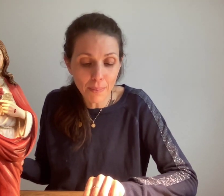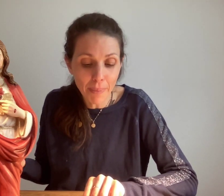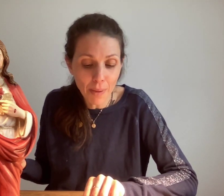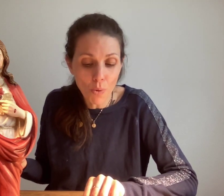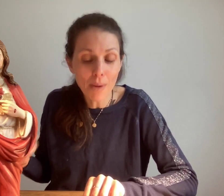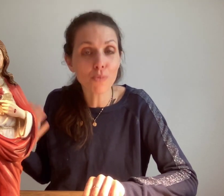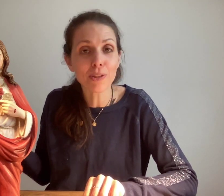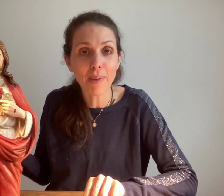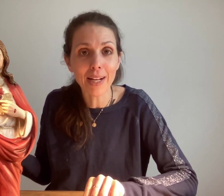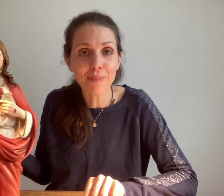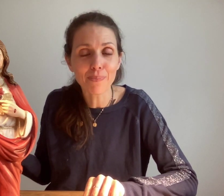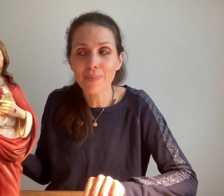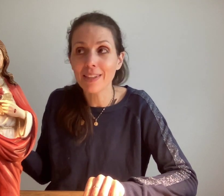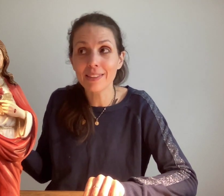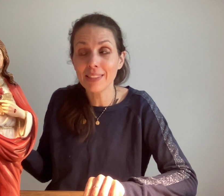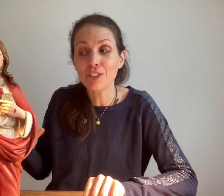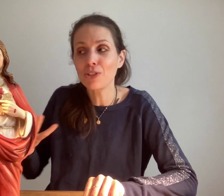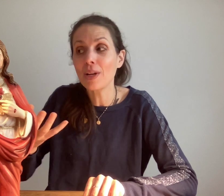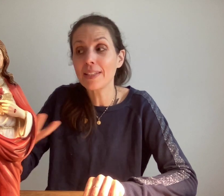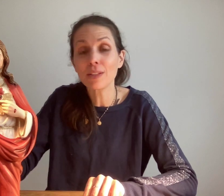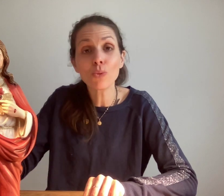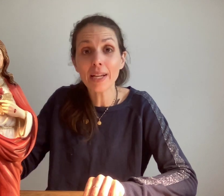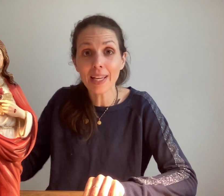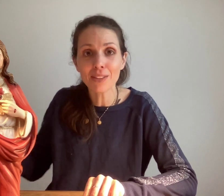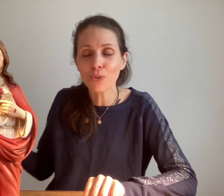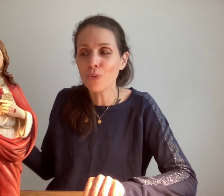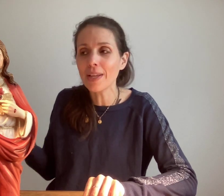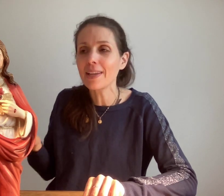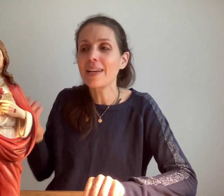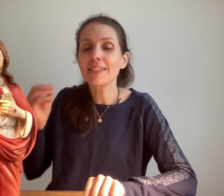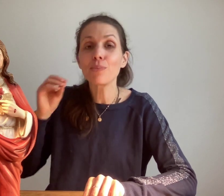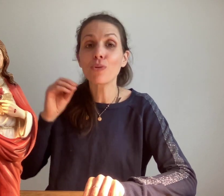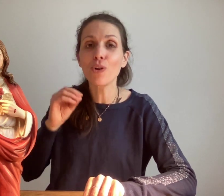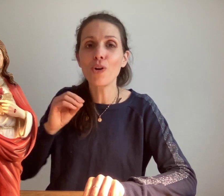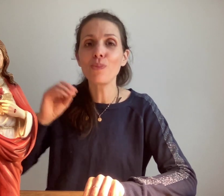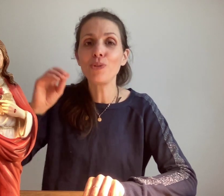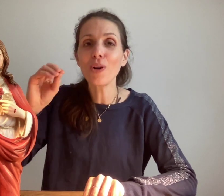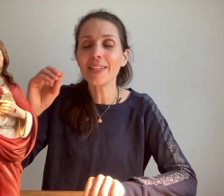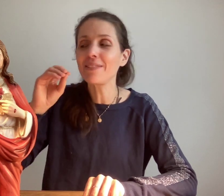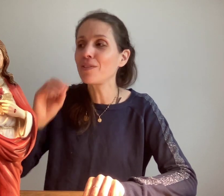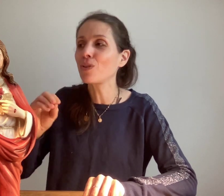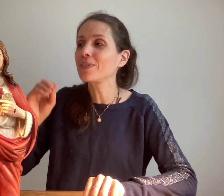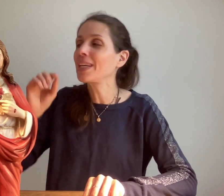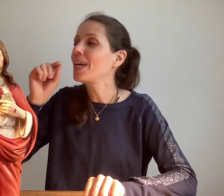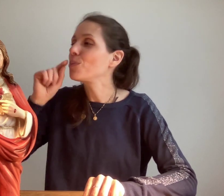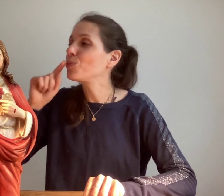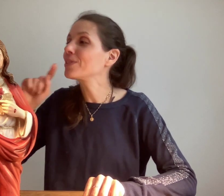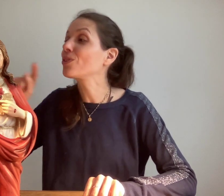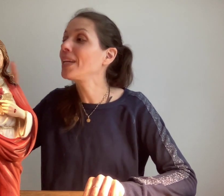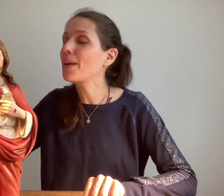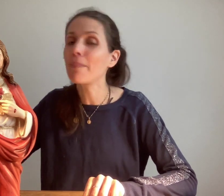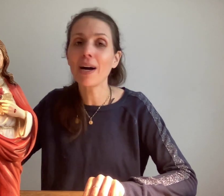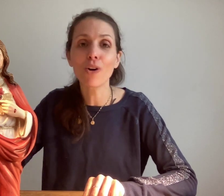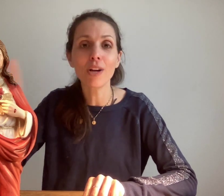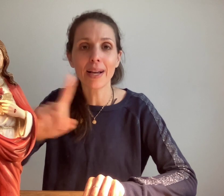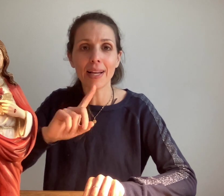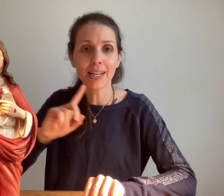par moi puissent parler. Si Jésus a laissé toute la création muette, c'est pour que l'homme dans la divine volonté puisse donner la parole à la